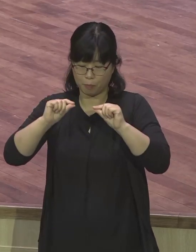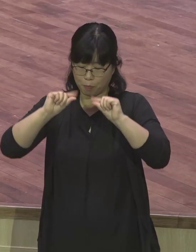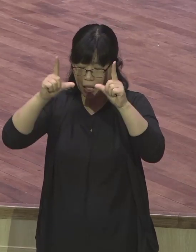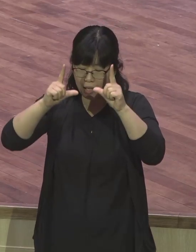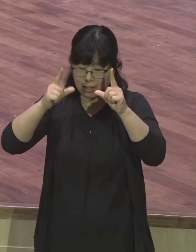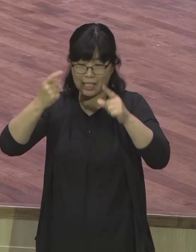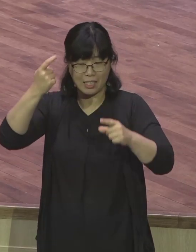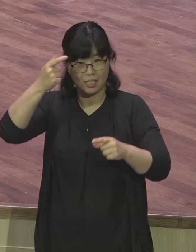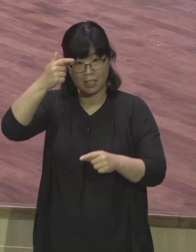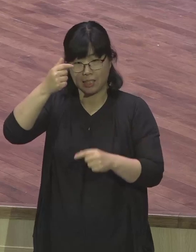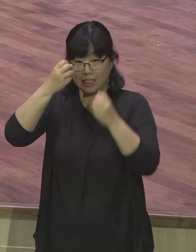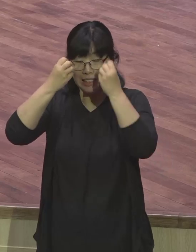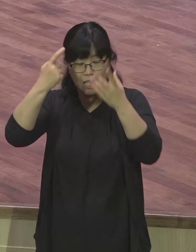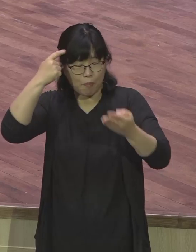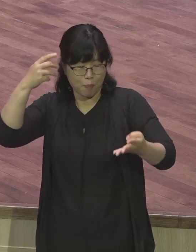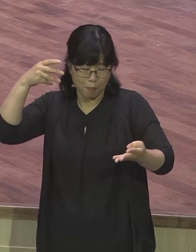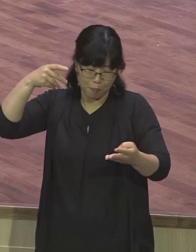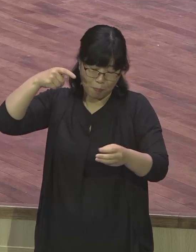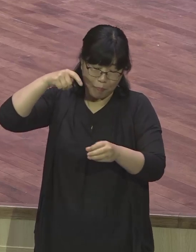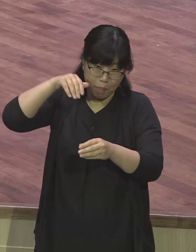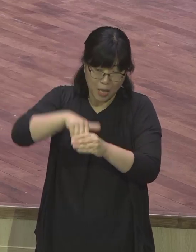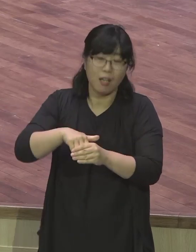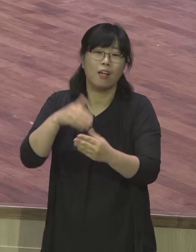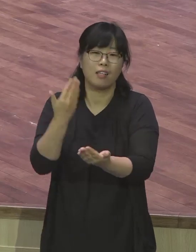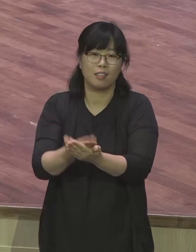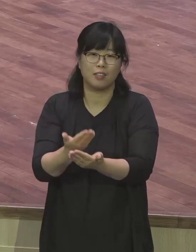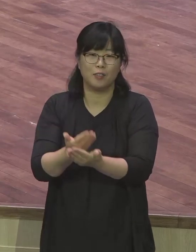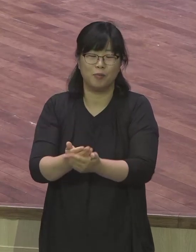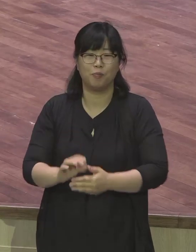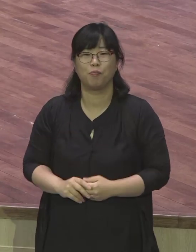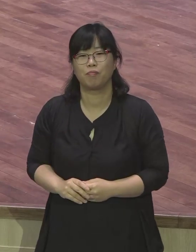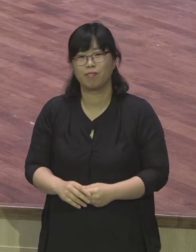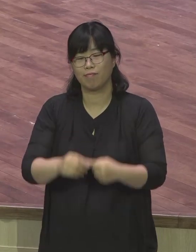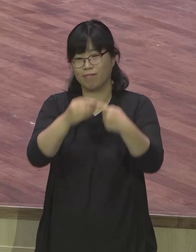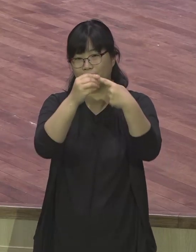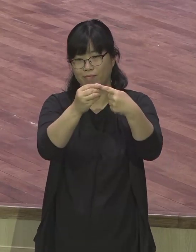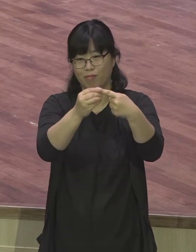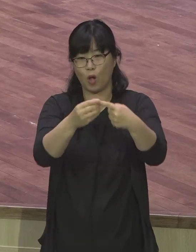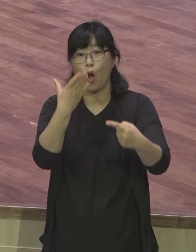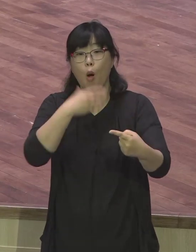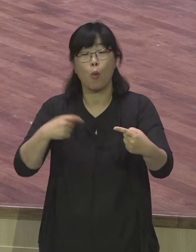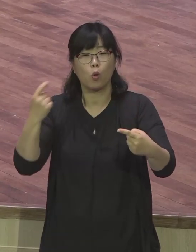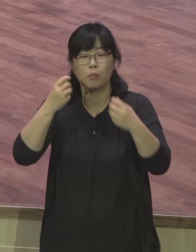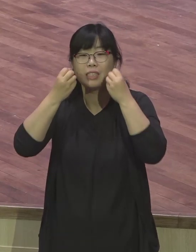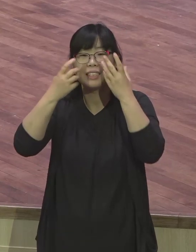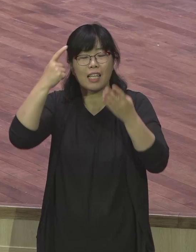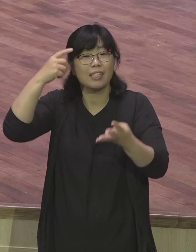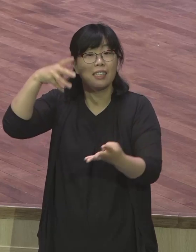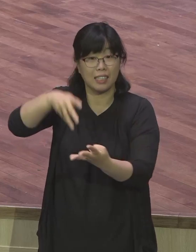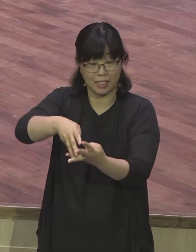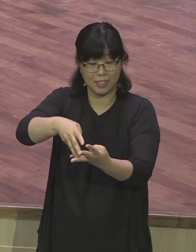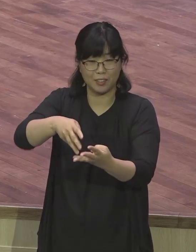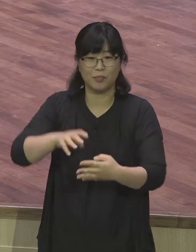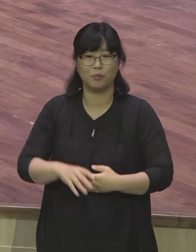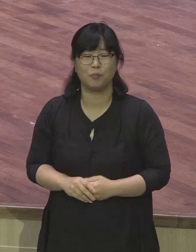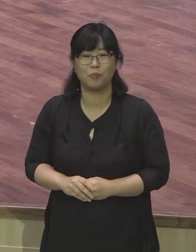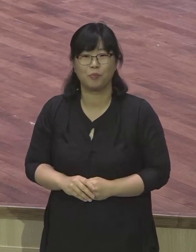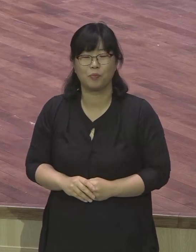첫 번째 보금의 새틀입니다 오늘 본문 말씀을 보면 우리가 잘 알고 있는 바울이 다메세계로